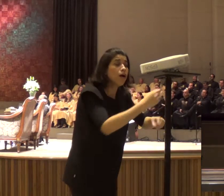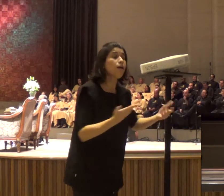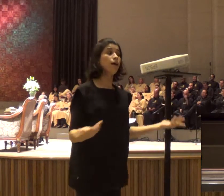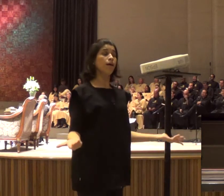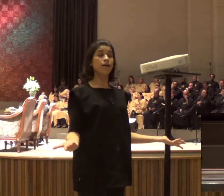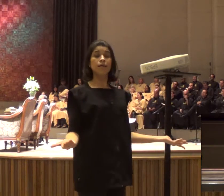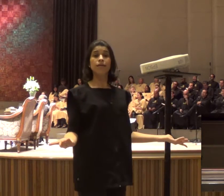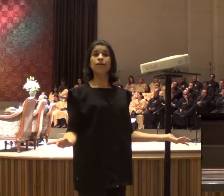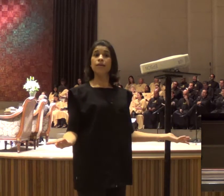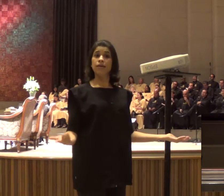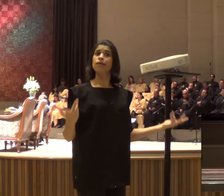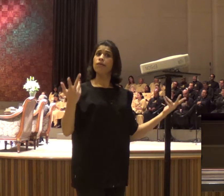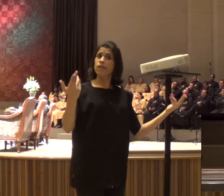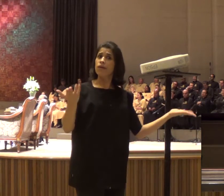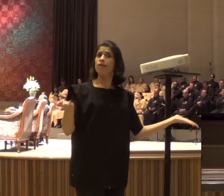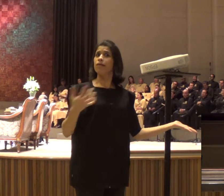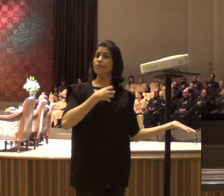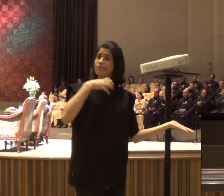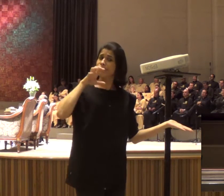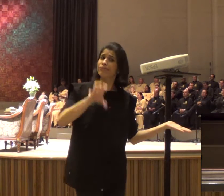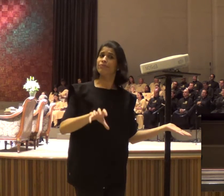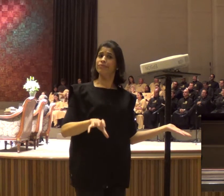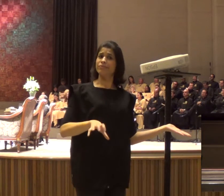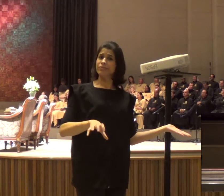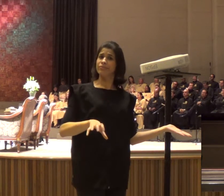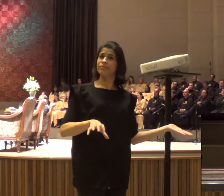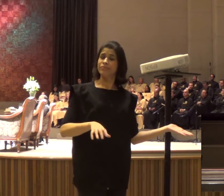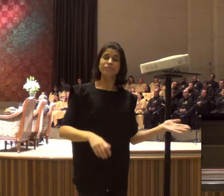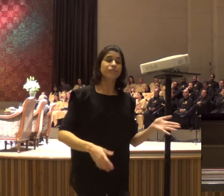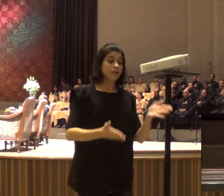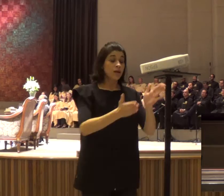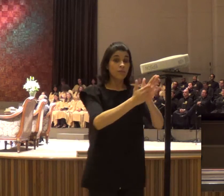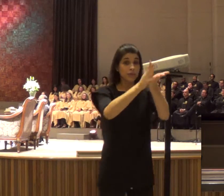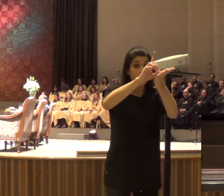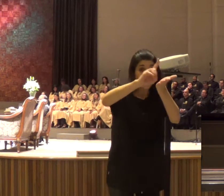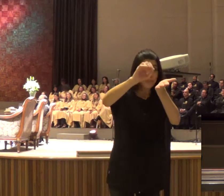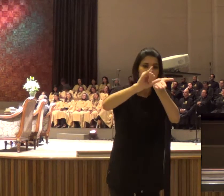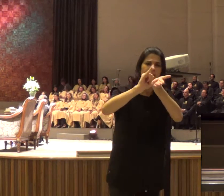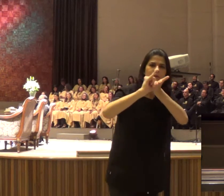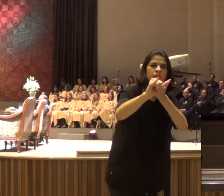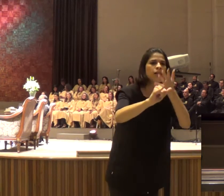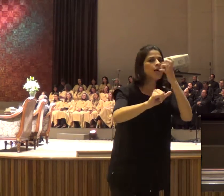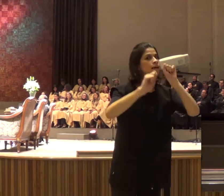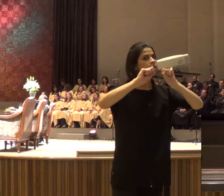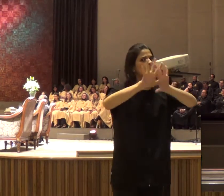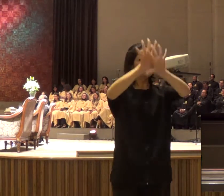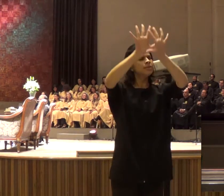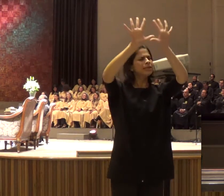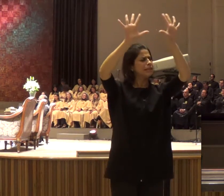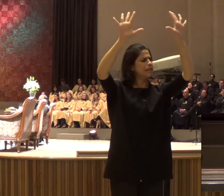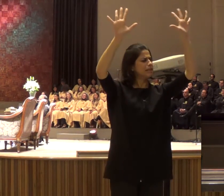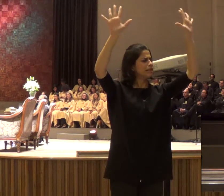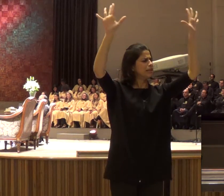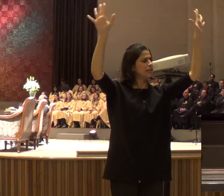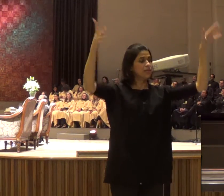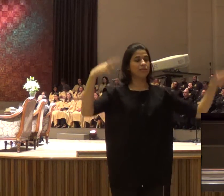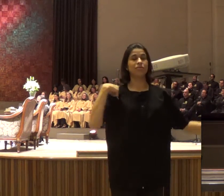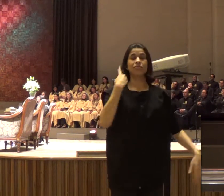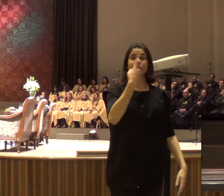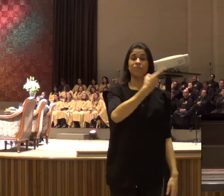segunda maneira como Deus fala, é a palavra de Deus, e essa é uma coisa muito importante, para a gente entender,